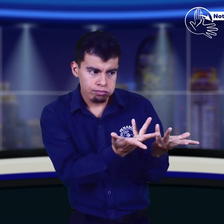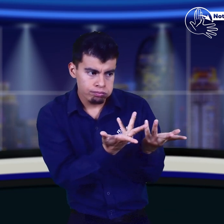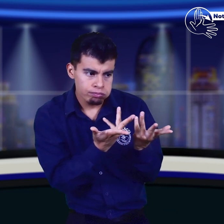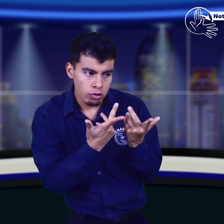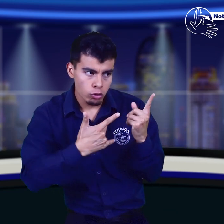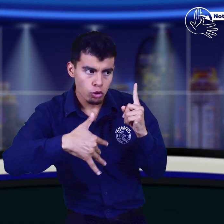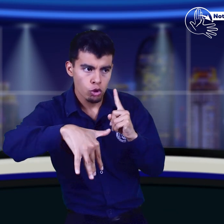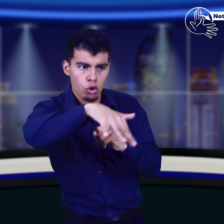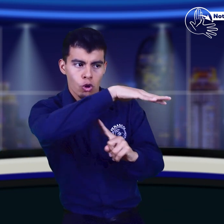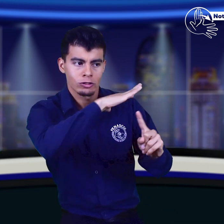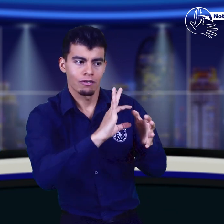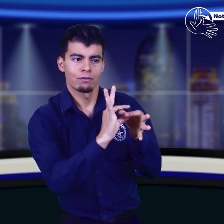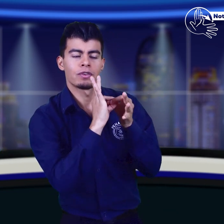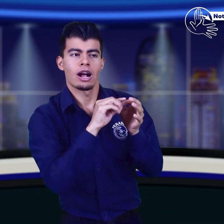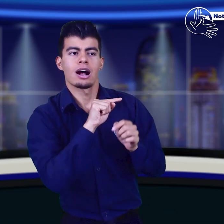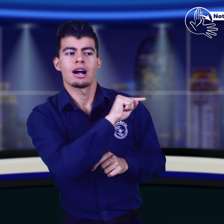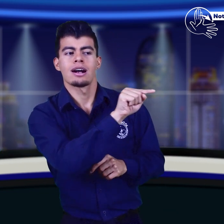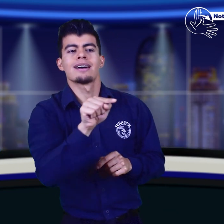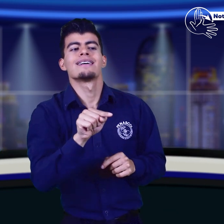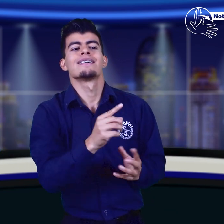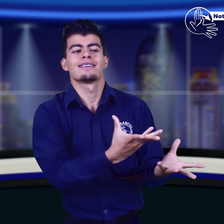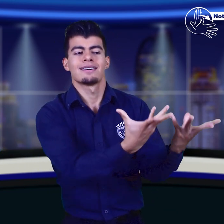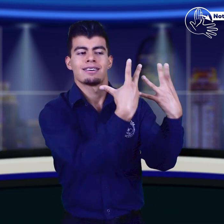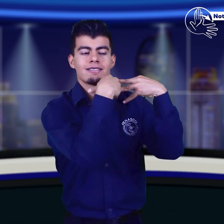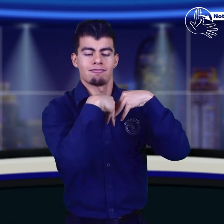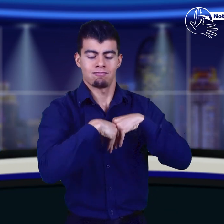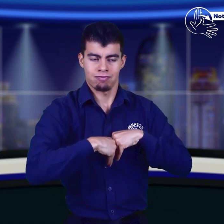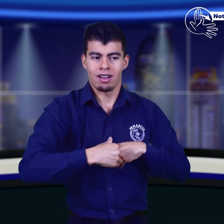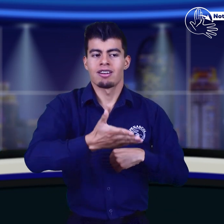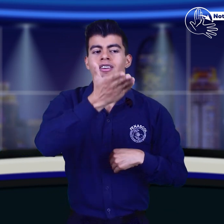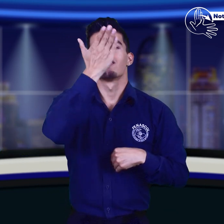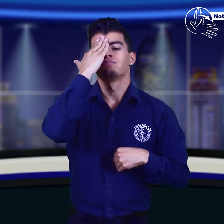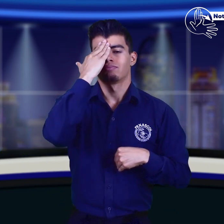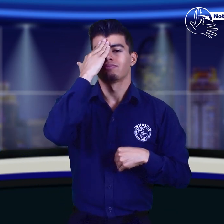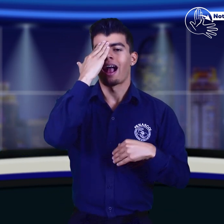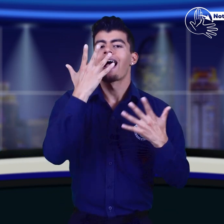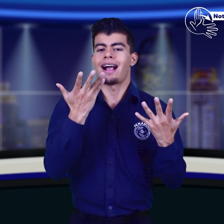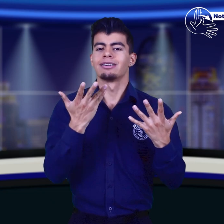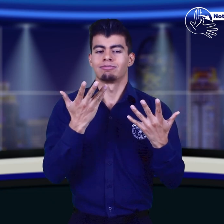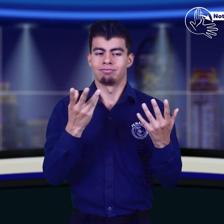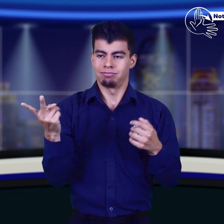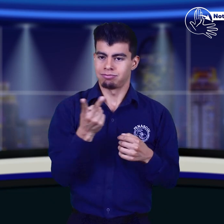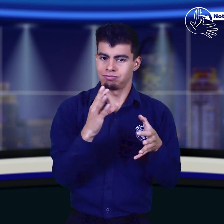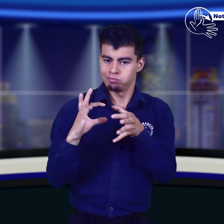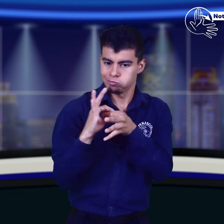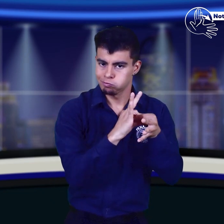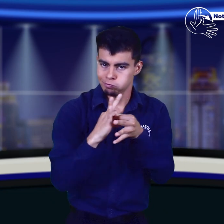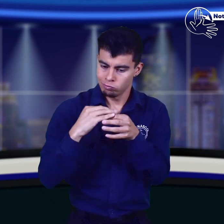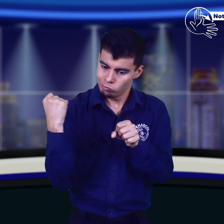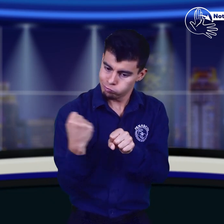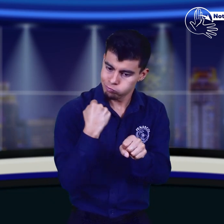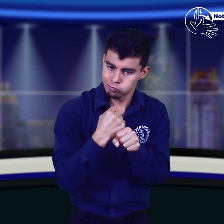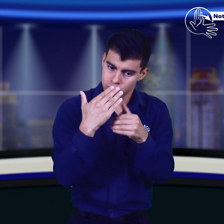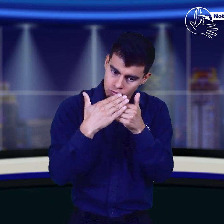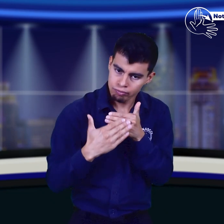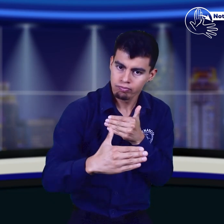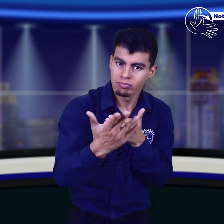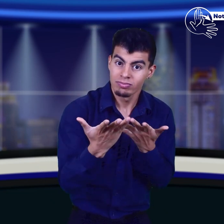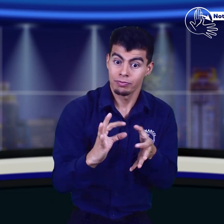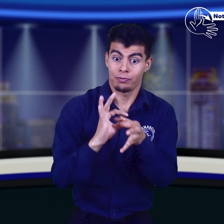presente dicho contexto y permita afianzar los procesos y el trabajo mancomunado dentro de Fenascol a favor de